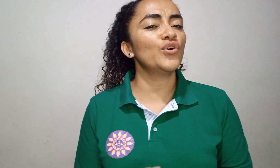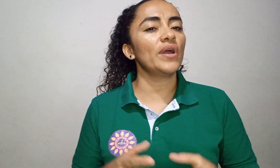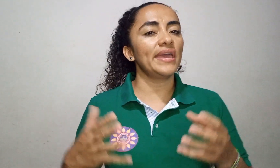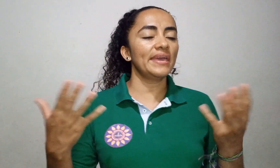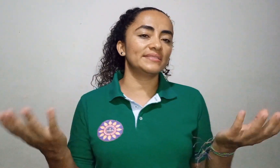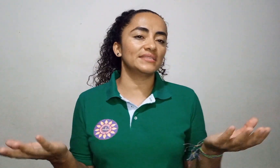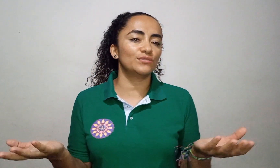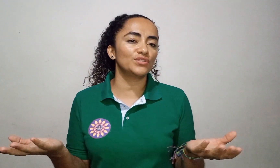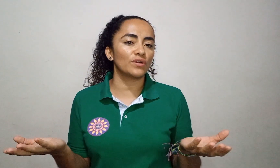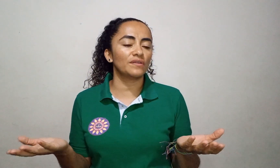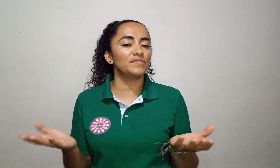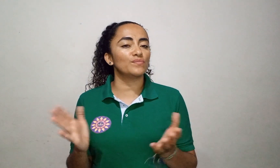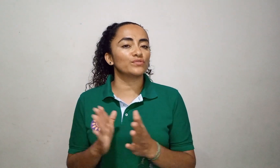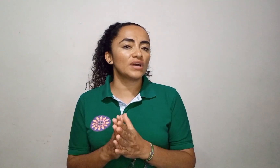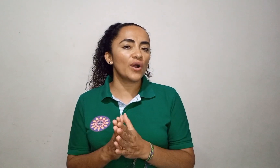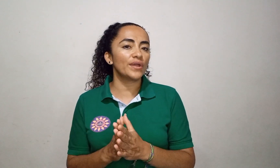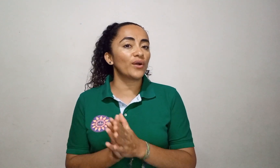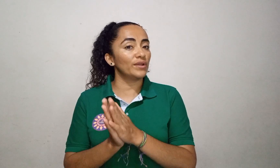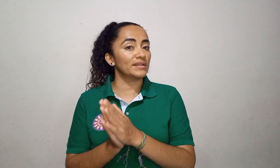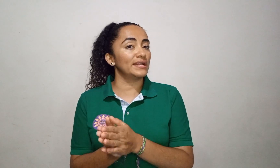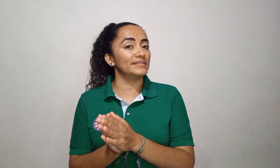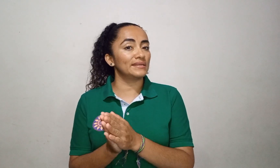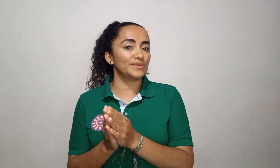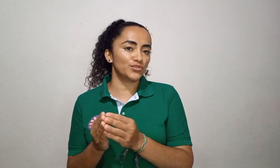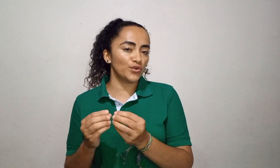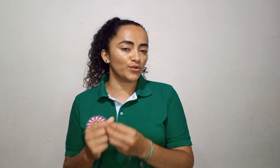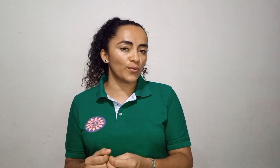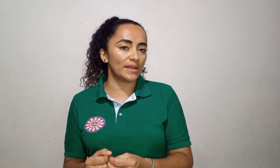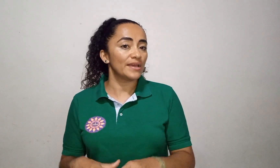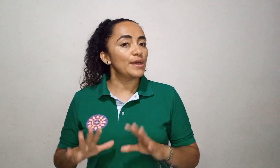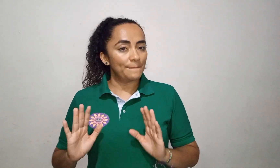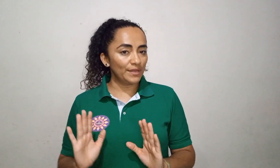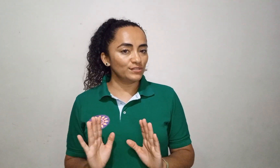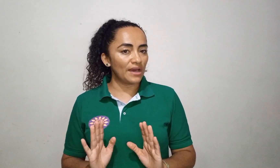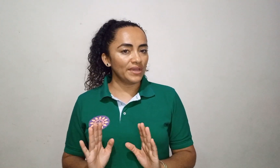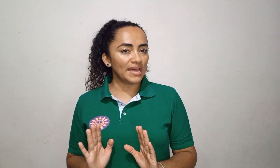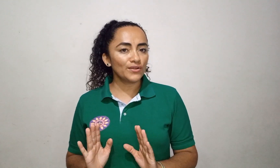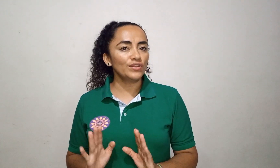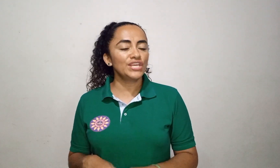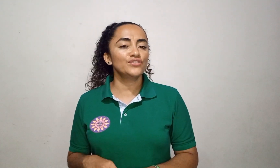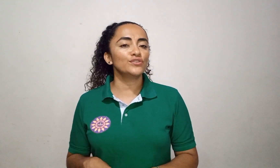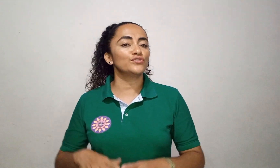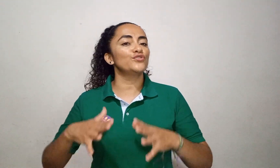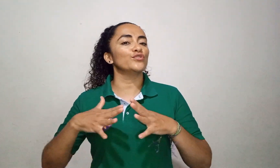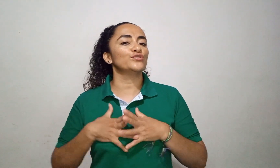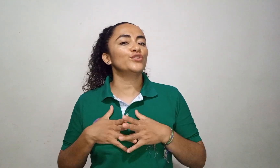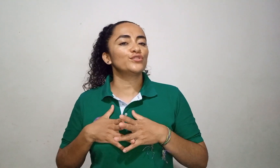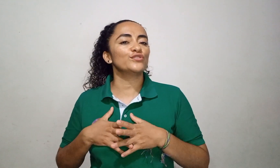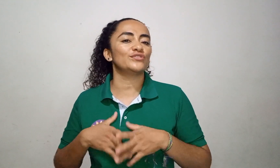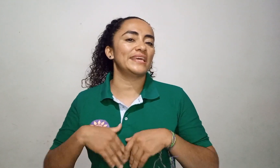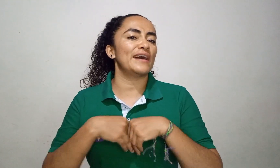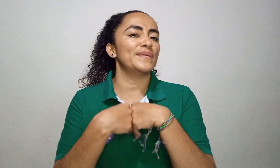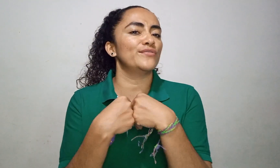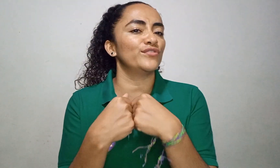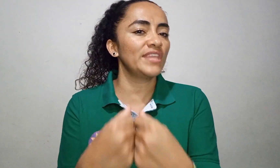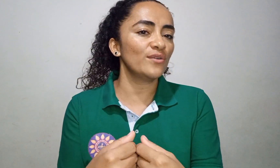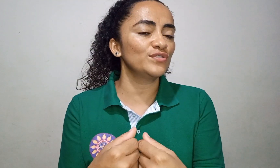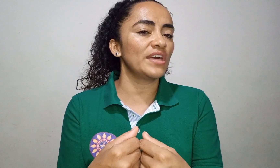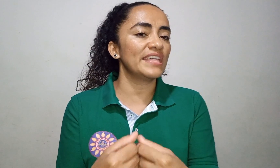esta situación que vivimos ahora con el calentamiento global. Pero ¿saben algo niños? Nosotros de la mano de ustedes